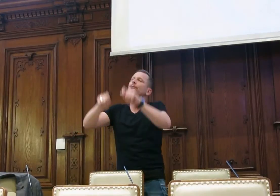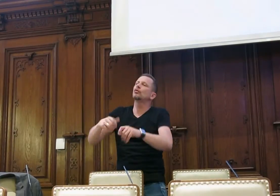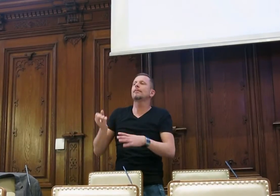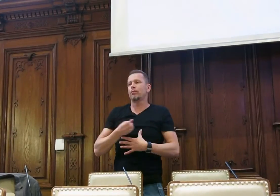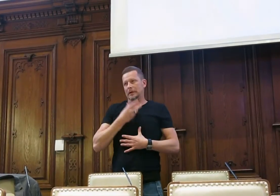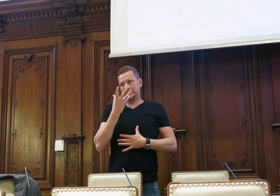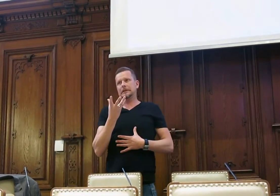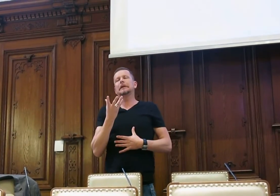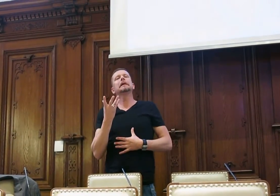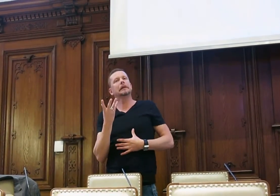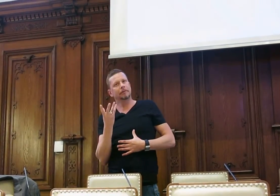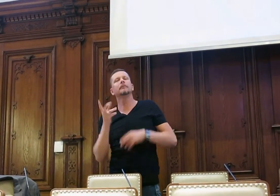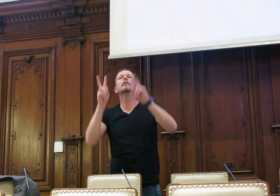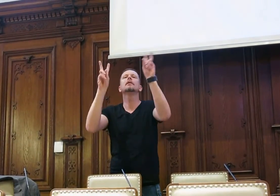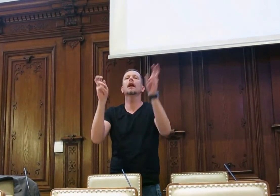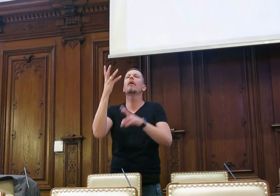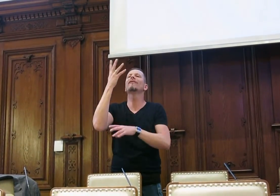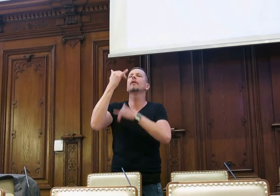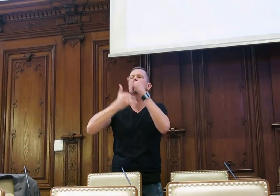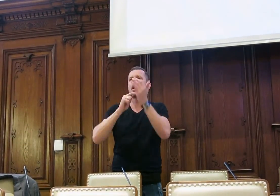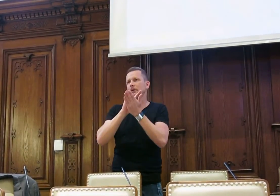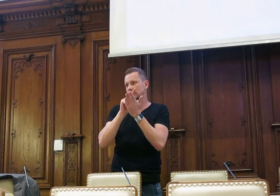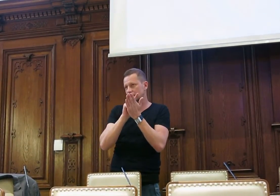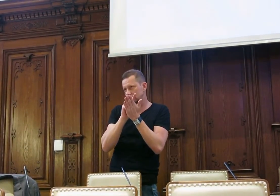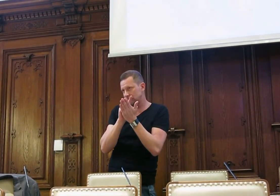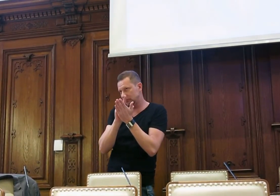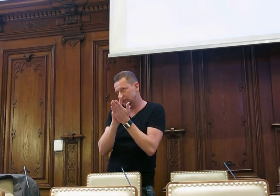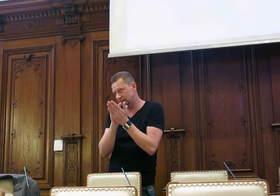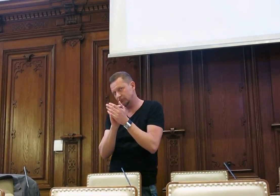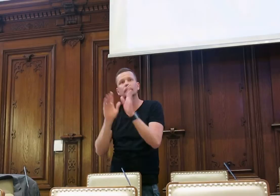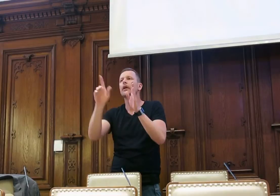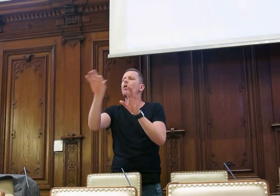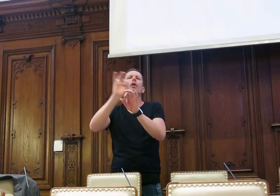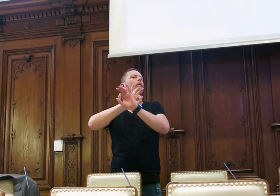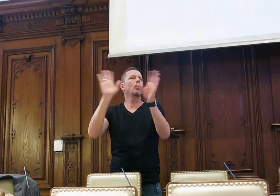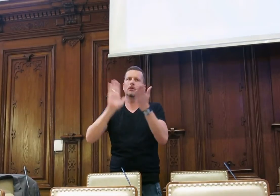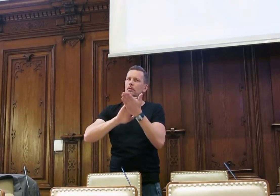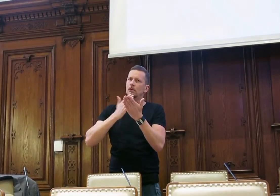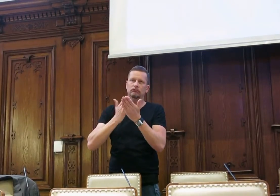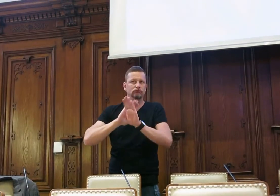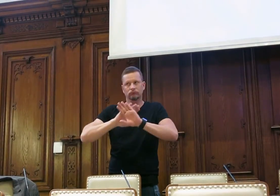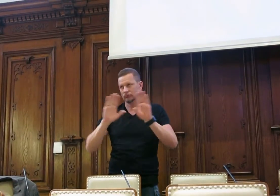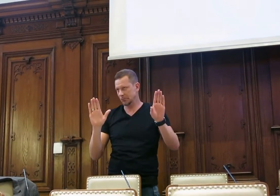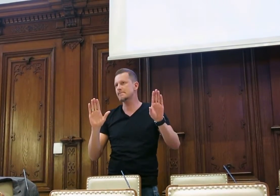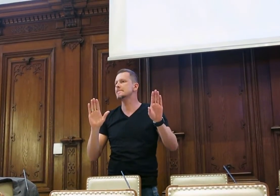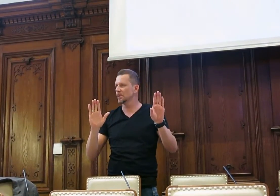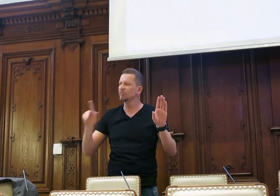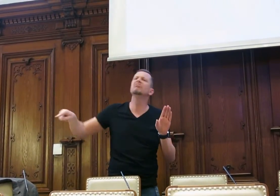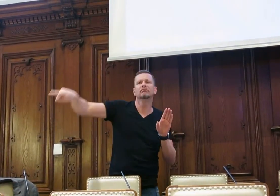Okay, in unserem Abschluss vielleicht noch einen poetischen Beitrag, die 4 Jahreszeiten. Da brauchen wir überhaupt keine tollen Entscheinen,